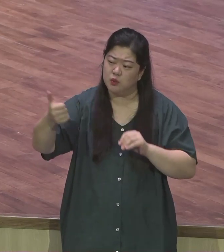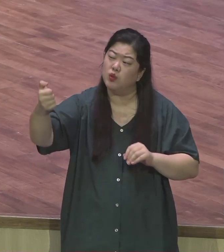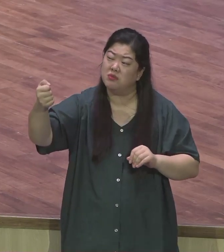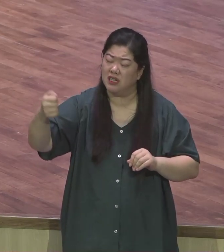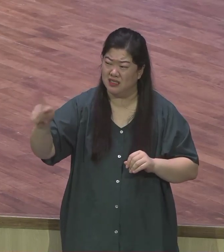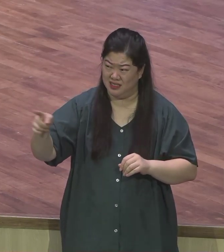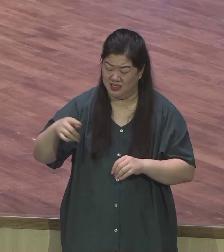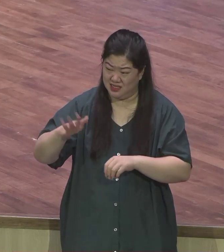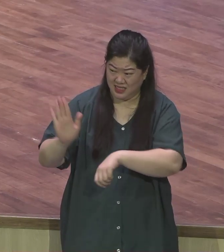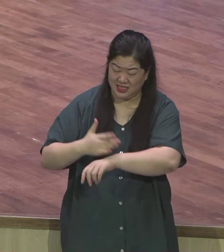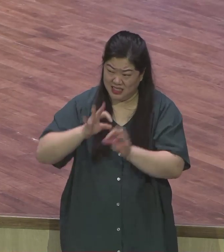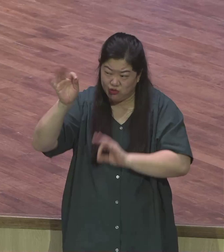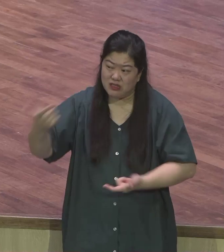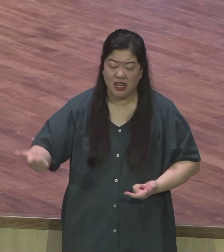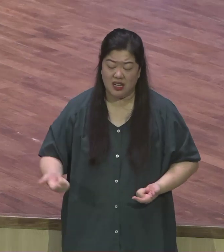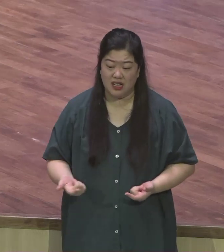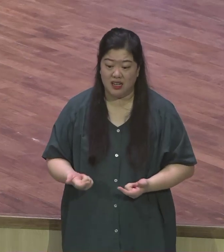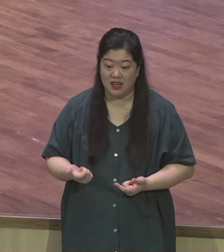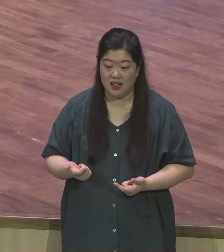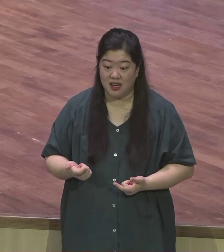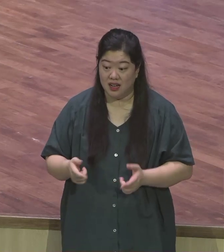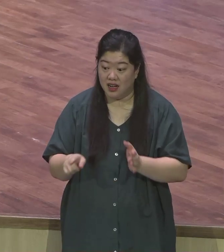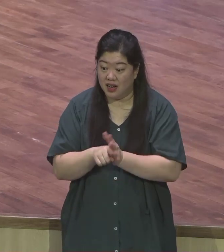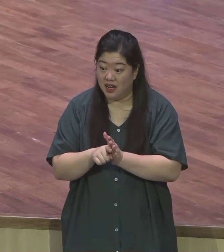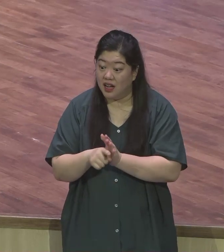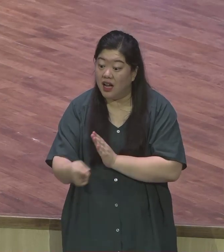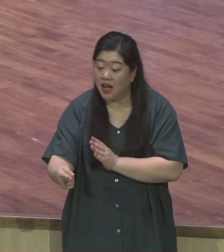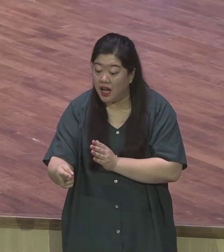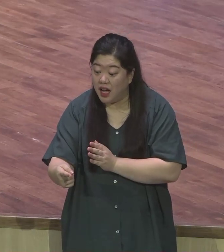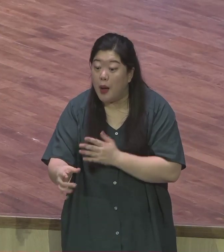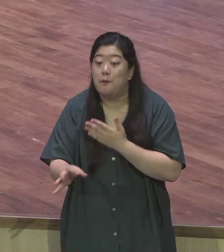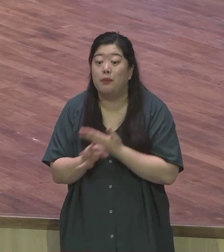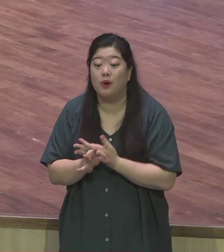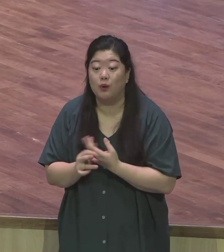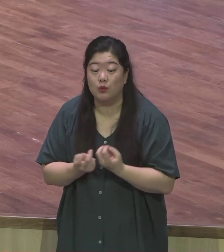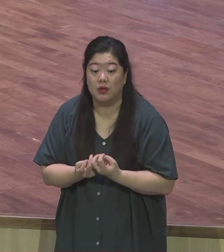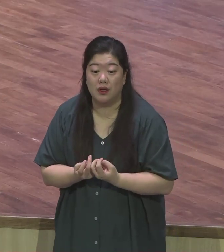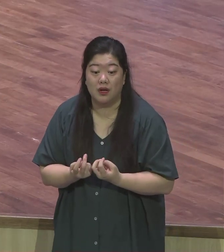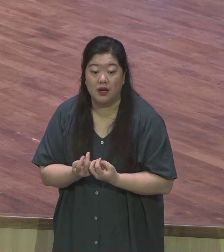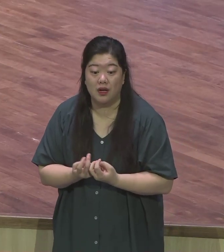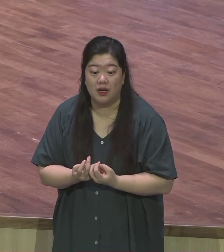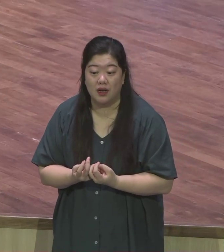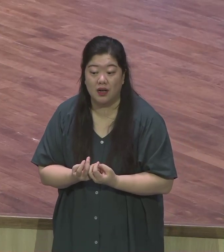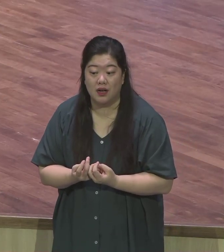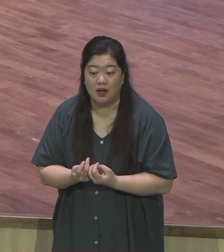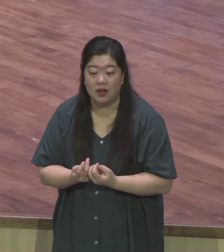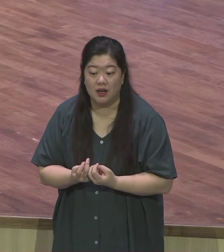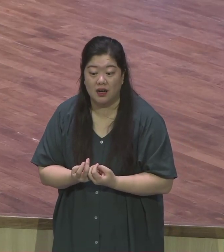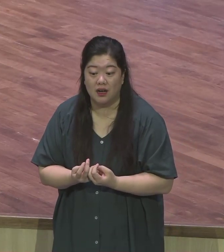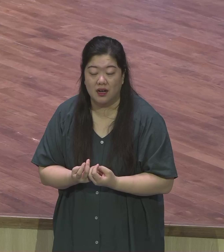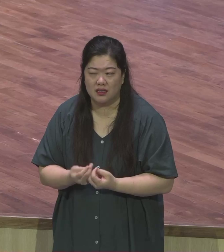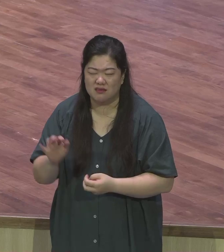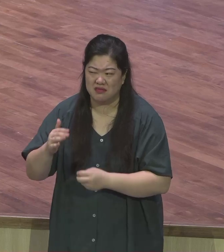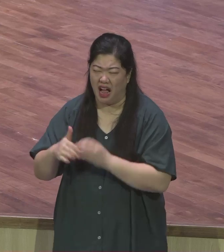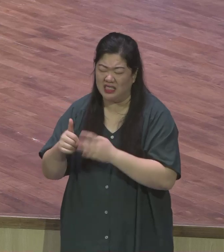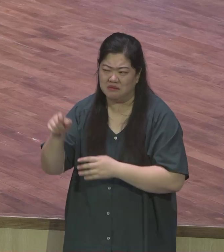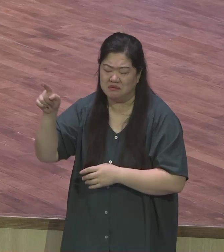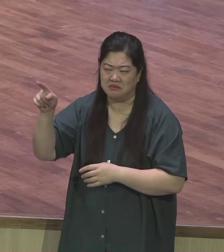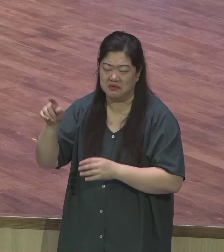하나님의 방법이 잘못된 것 같은 불신앙이 살짝 들어올 때 나에 대한 그리고 하나님에 대한 실수만 하지 않는다면